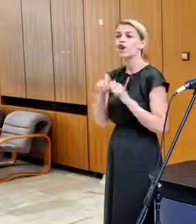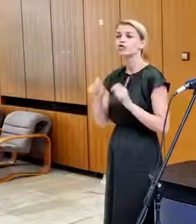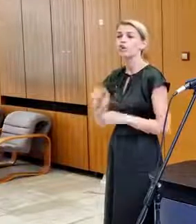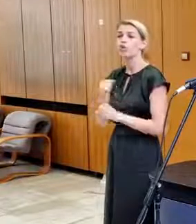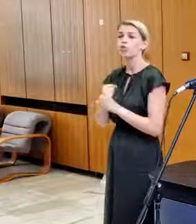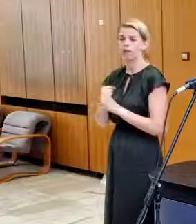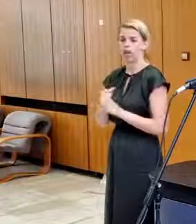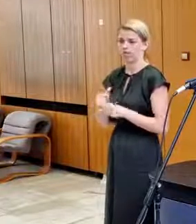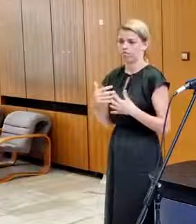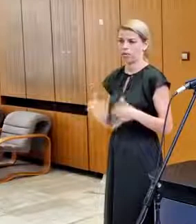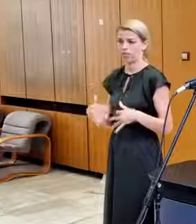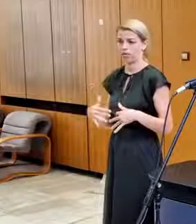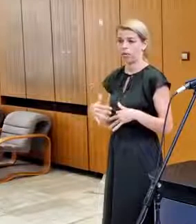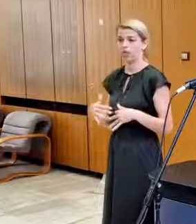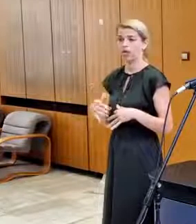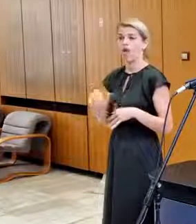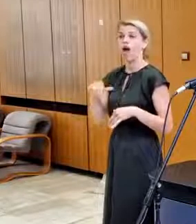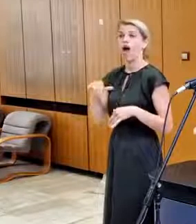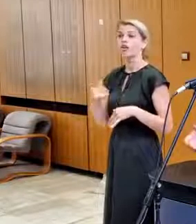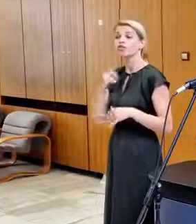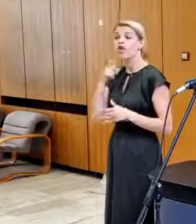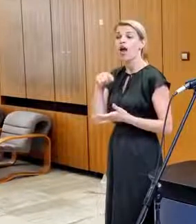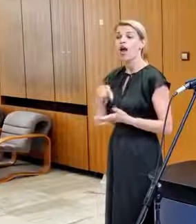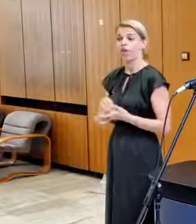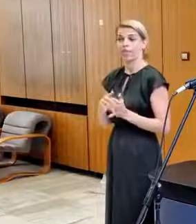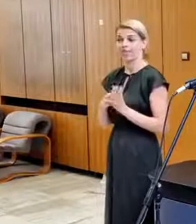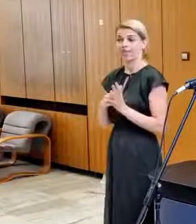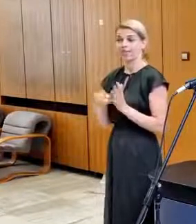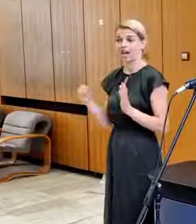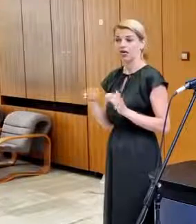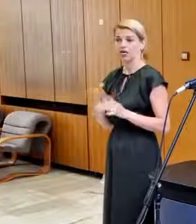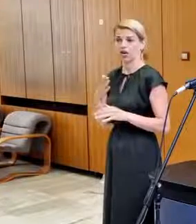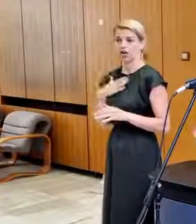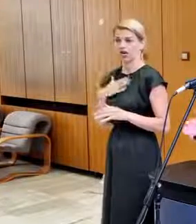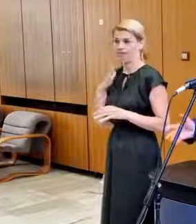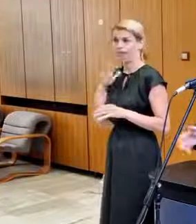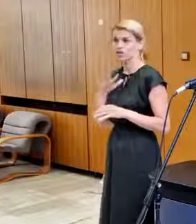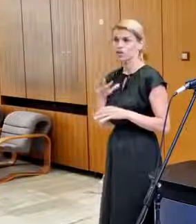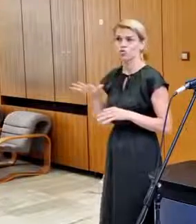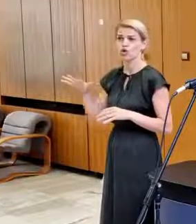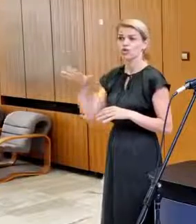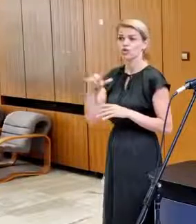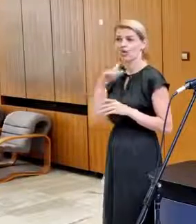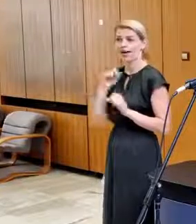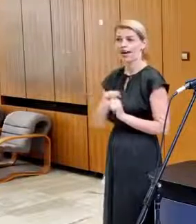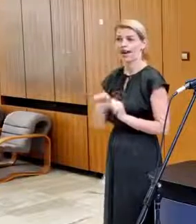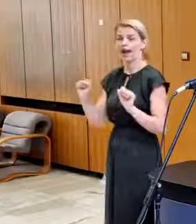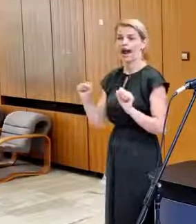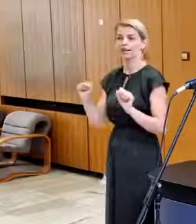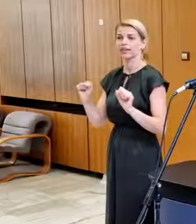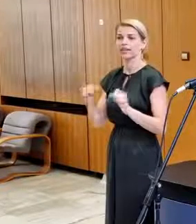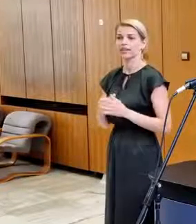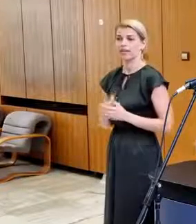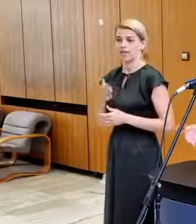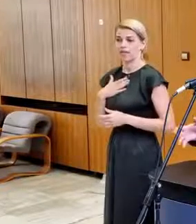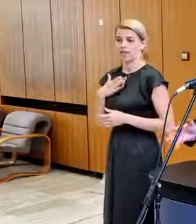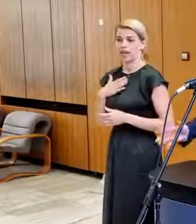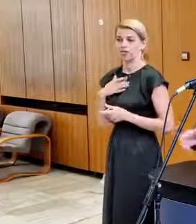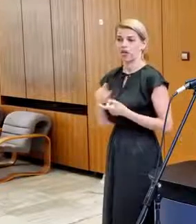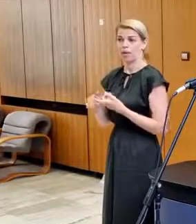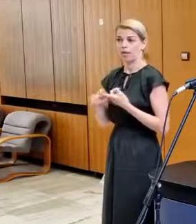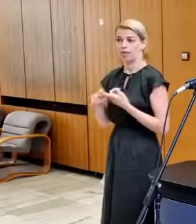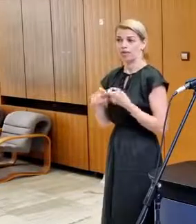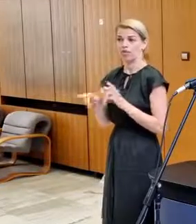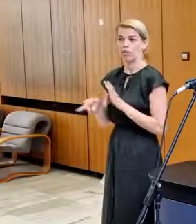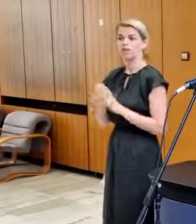v tejto veci. A dokonca, do momentu, kým nezačne náš vzdušný priestor chrániť naše partnerstvo